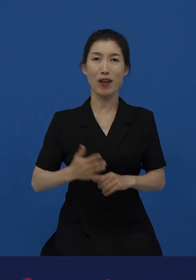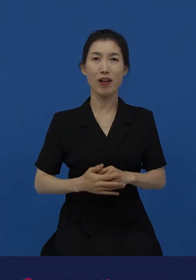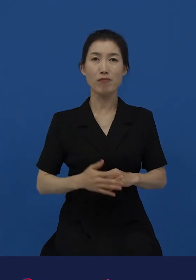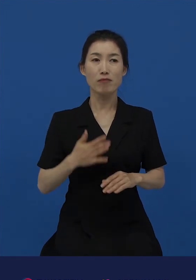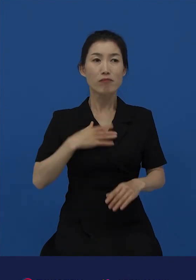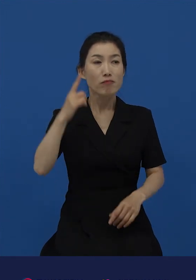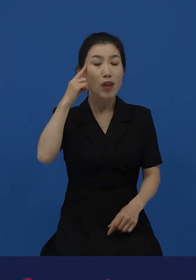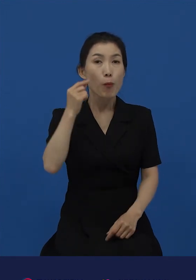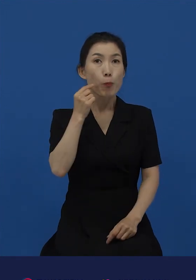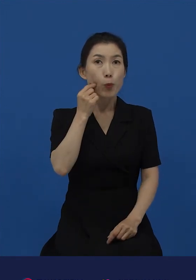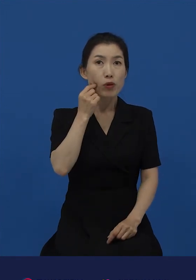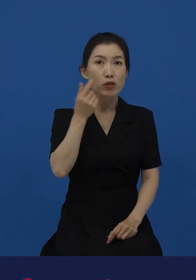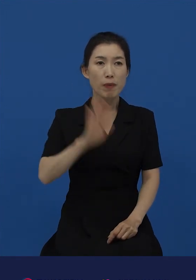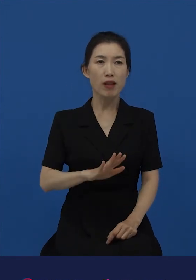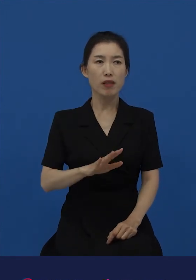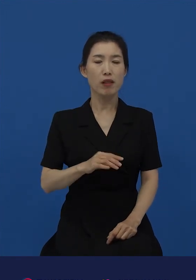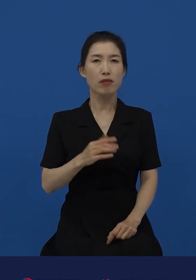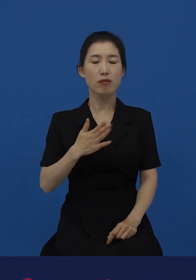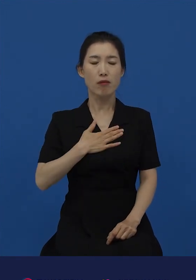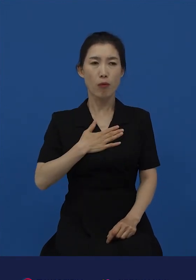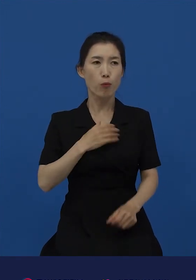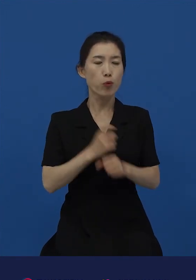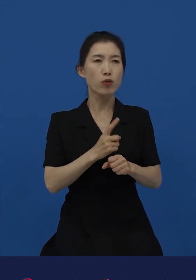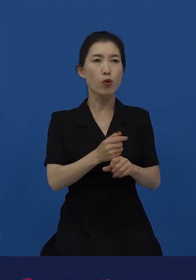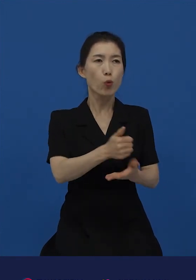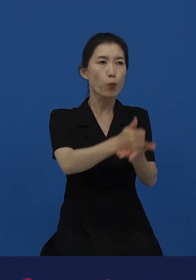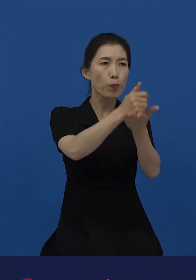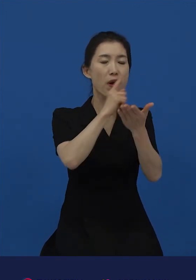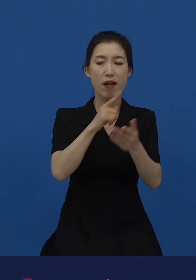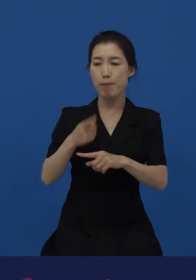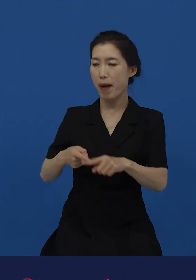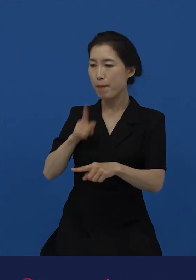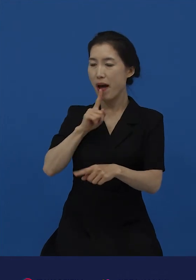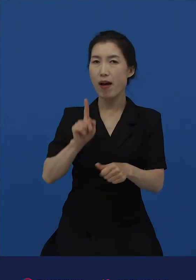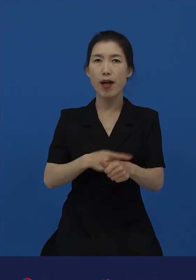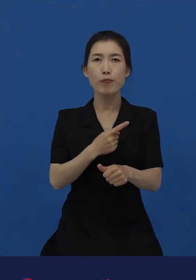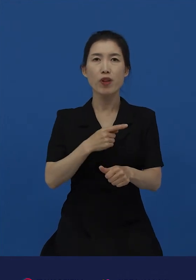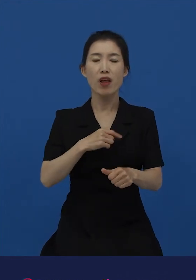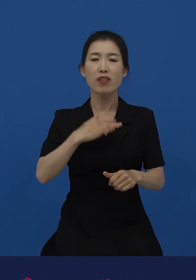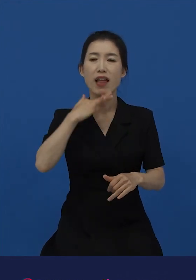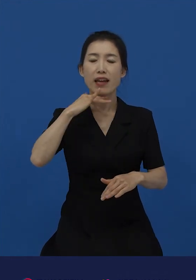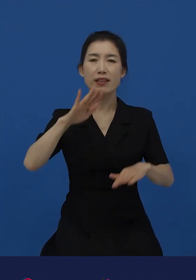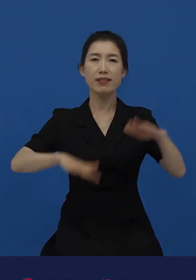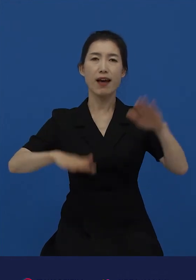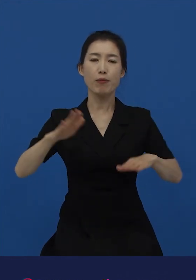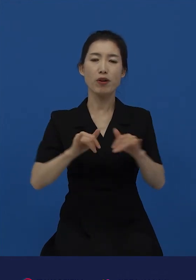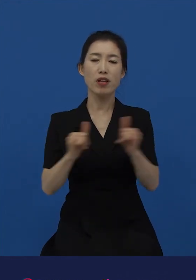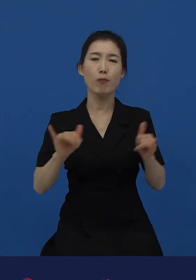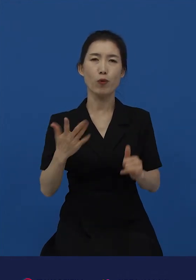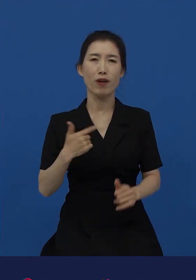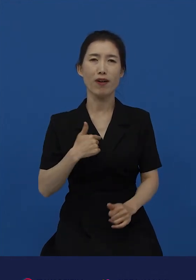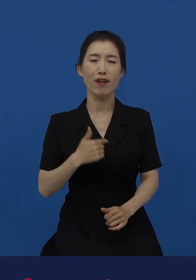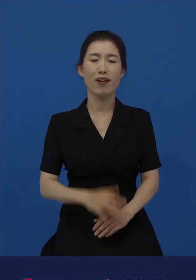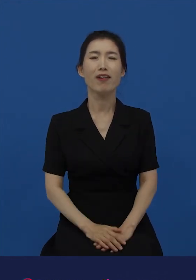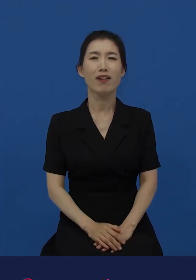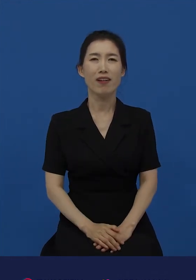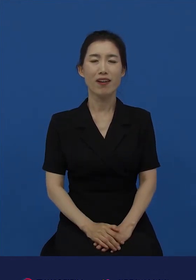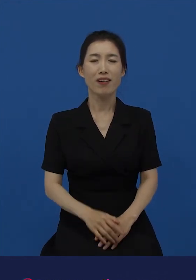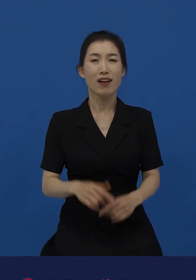자신이 의식하지 못하는 사이에 연령차별주의자가 되어버립니다. 하지만 우리는 사람 위에 사람 없고